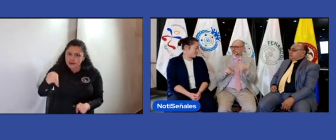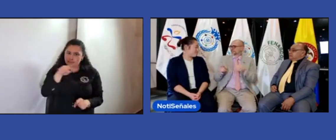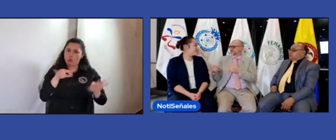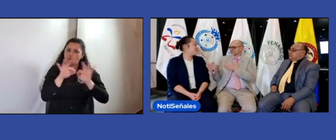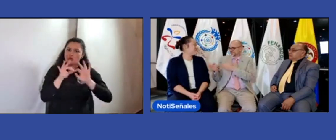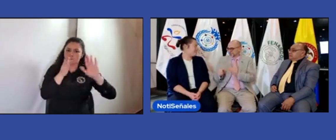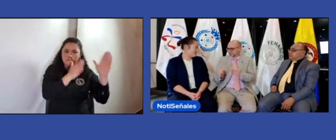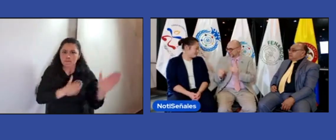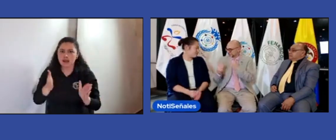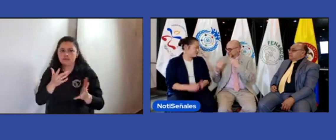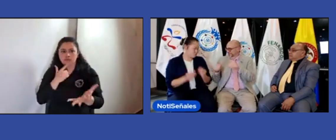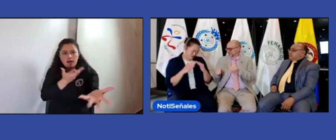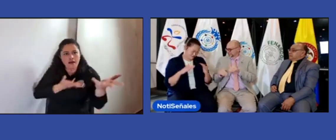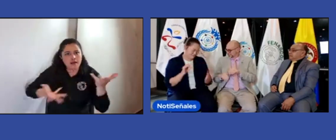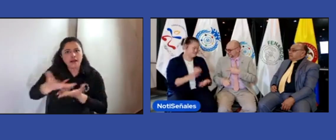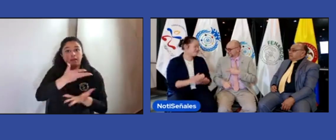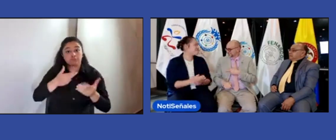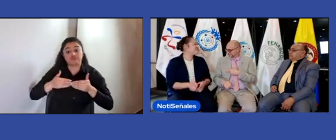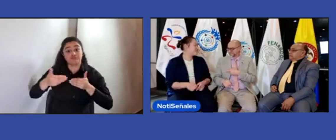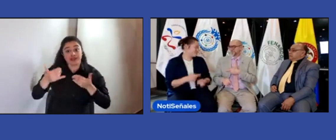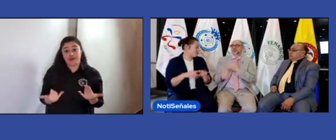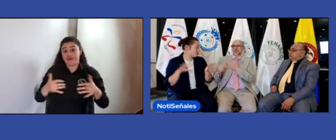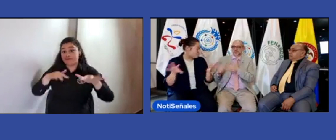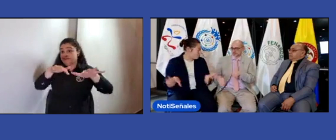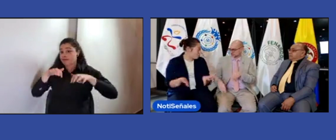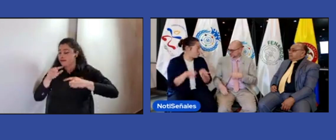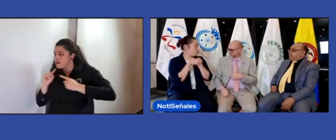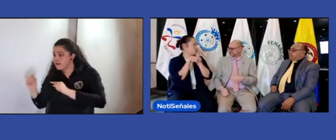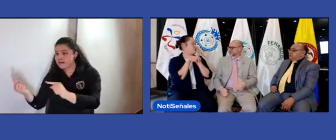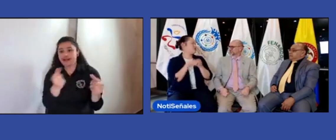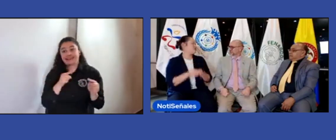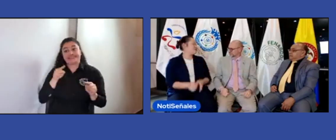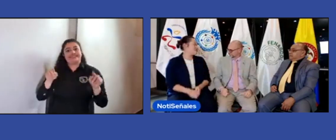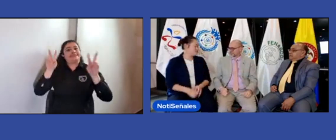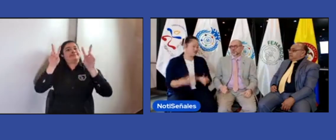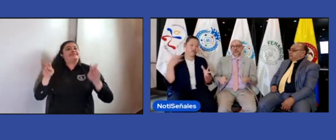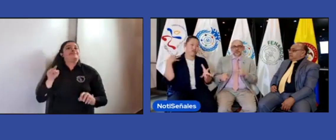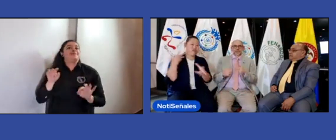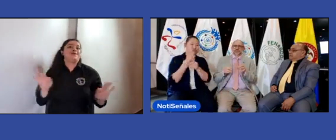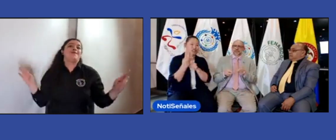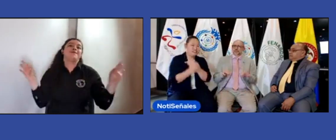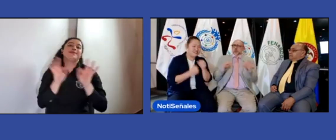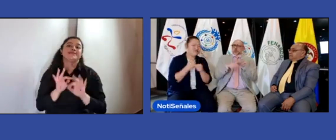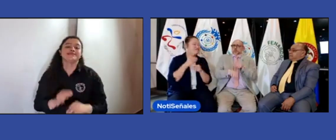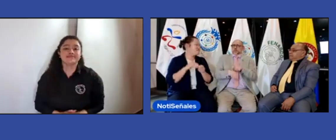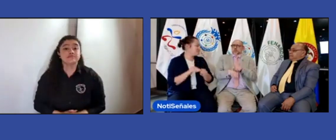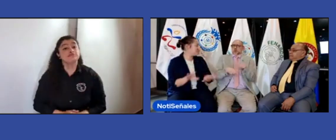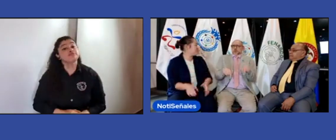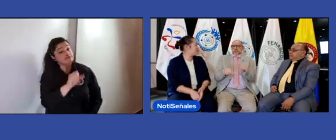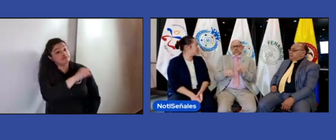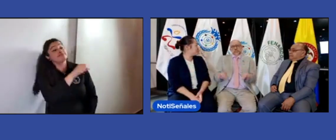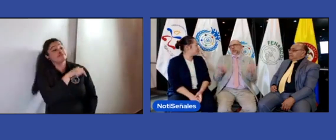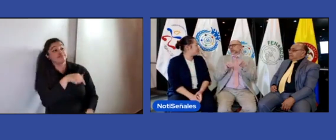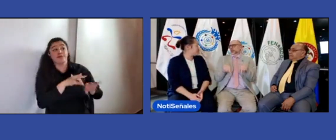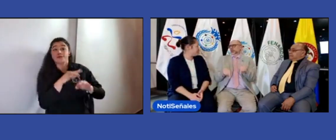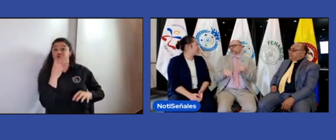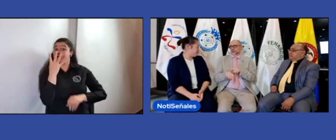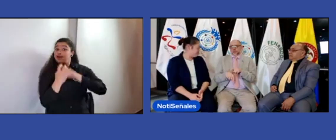tengamos esa representación en la asamblea y también en la sección de jóvenes y seguir trabajando todos